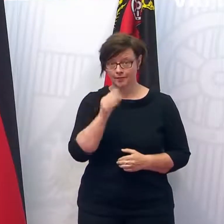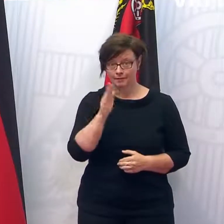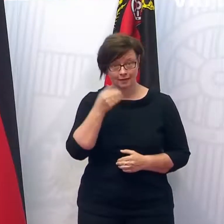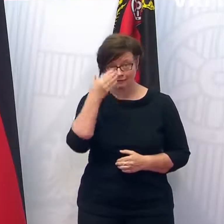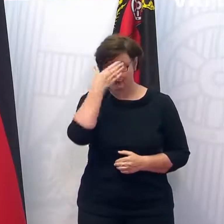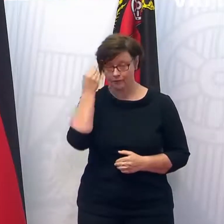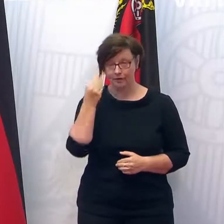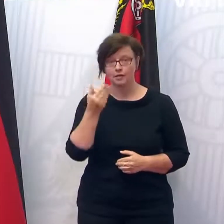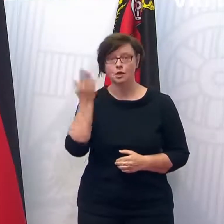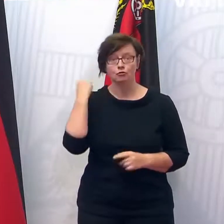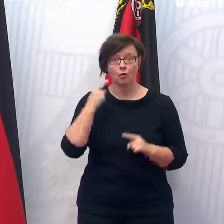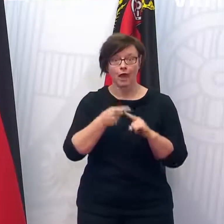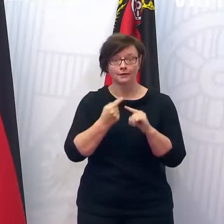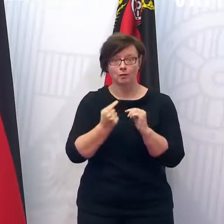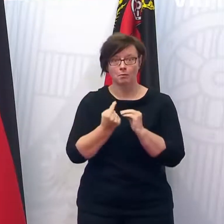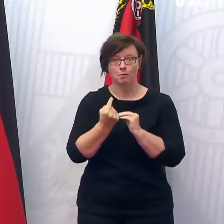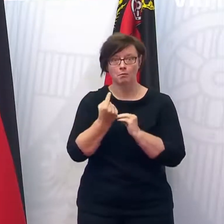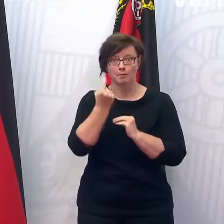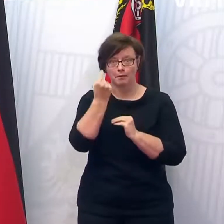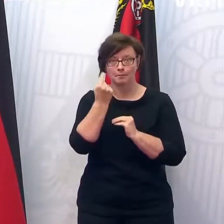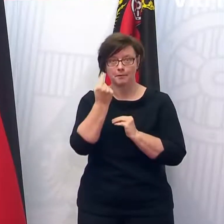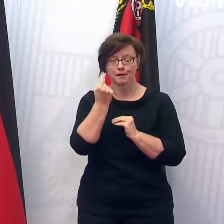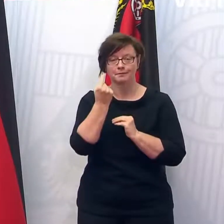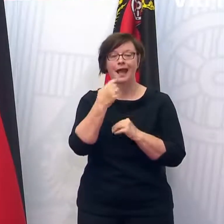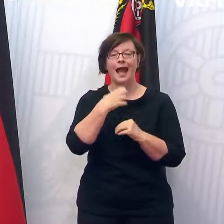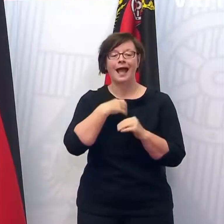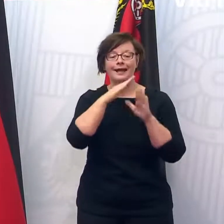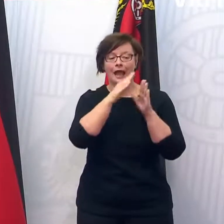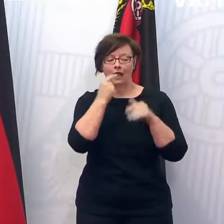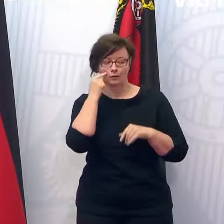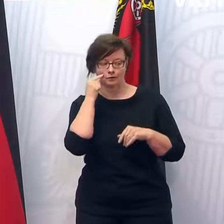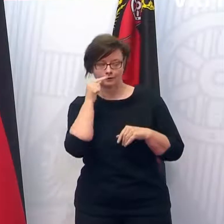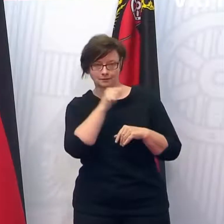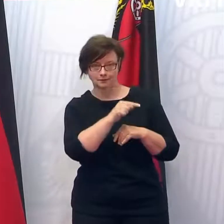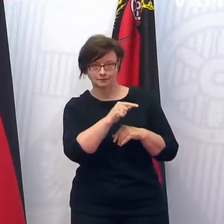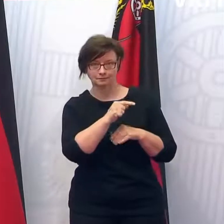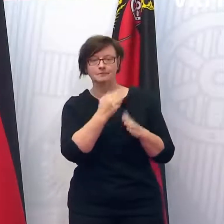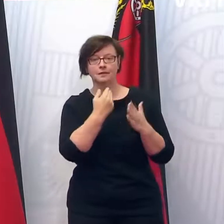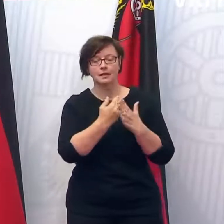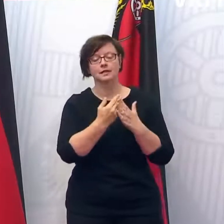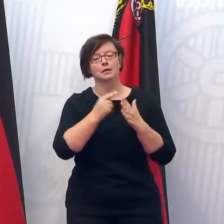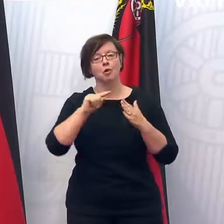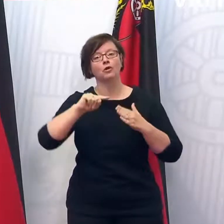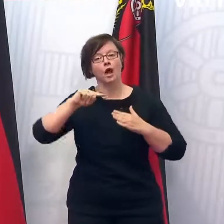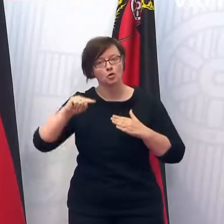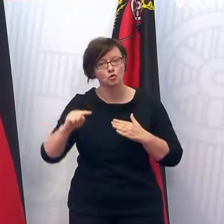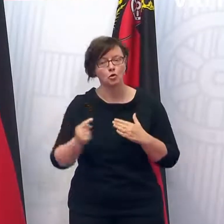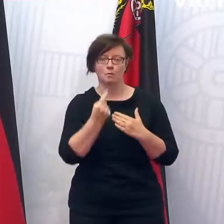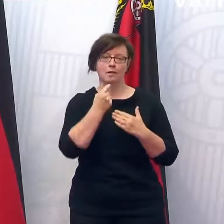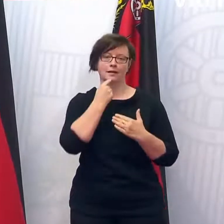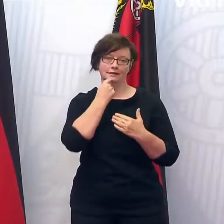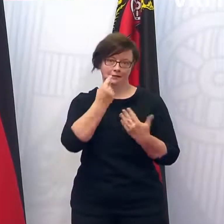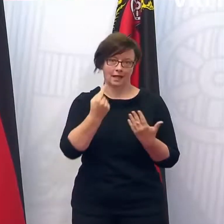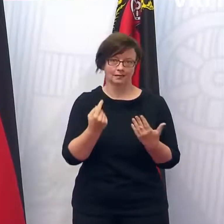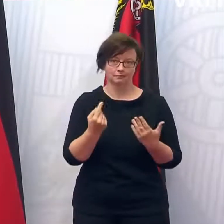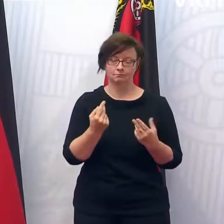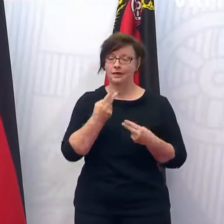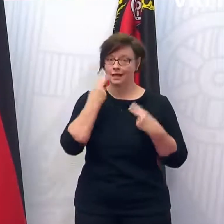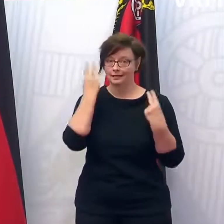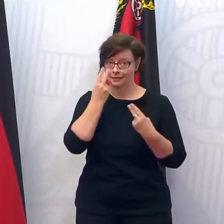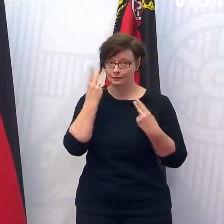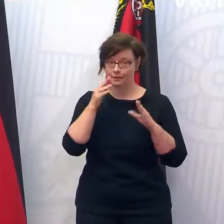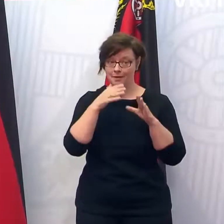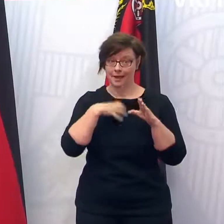früher immer, wenn die Inzidenzen hoch waren, in so einen Blick auch auf die Krankenhäuser geworfen. Deshalb will ich es heute auch einfach noch mal sagen, weil wir selbstverständlich die